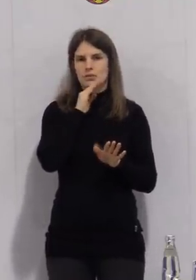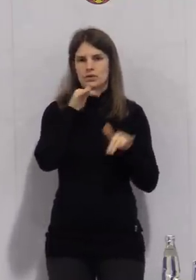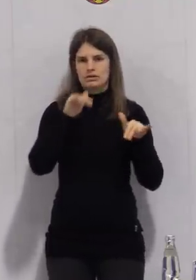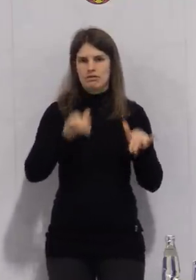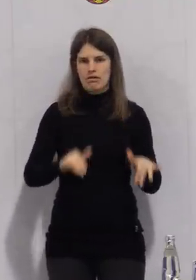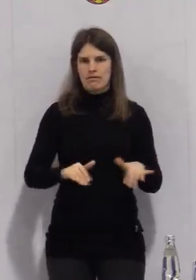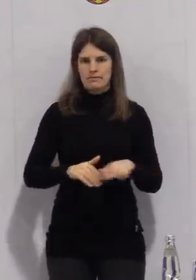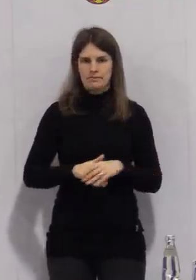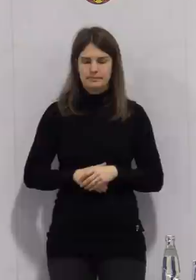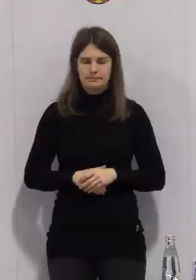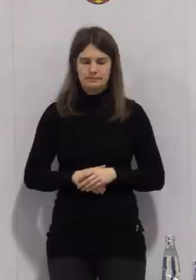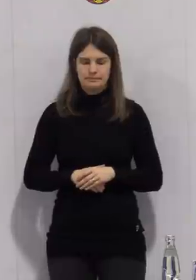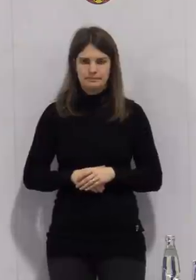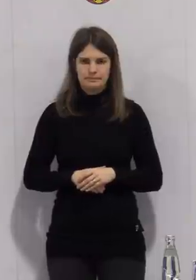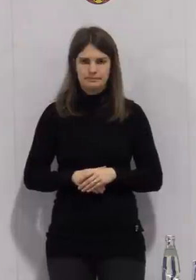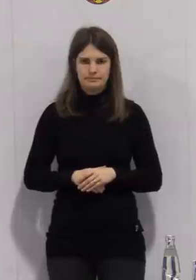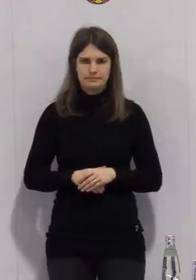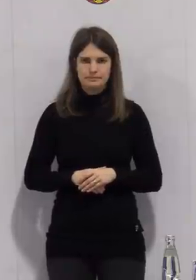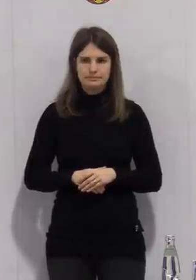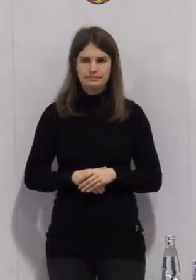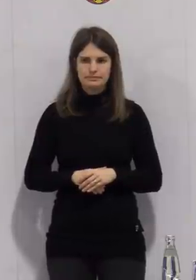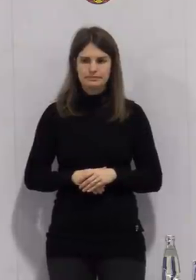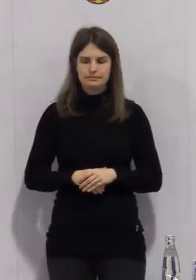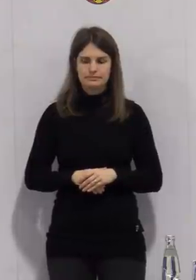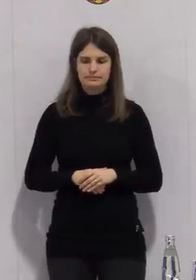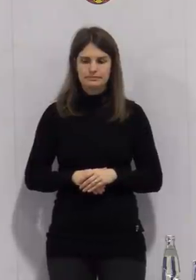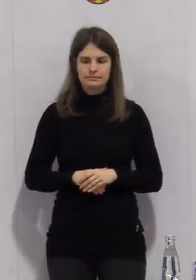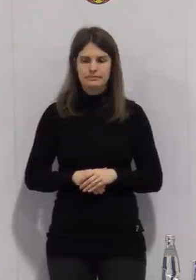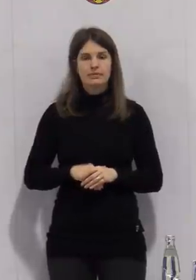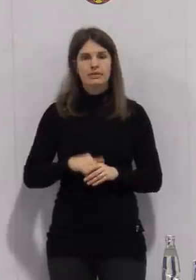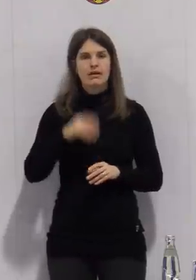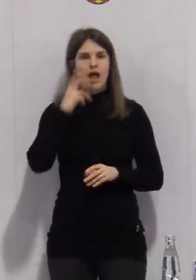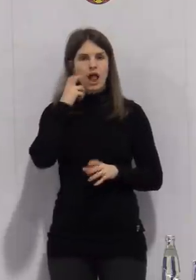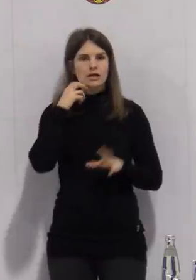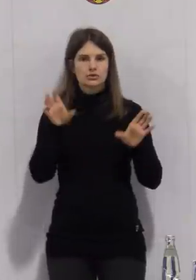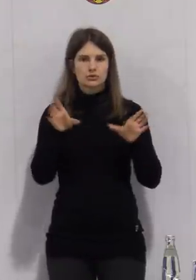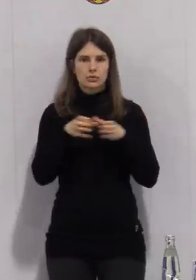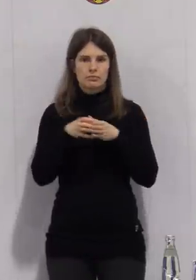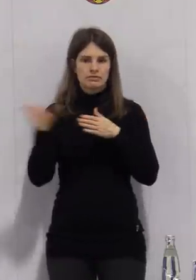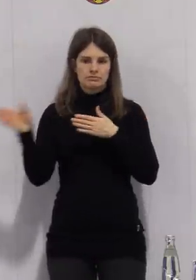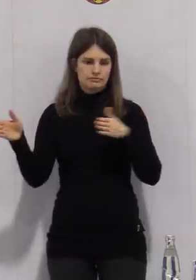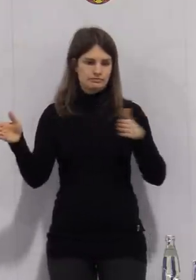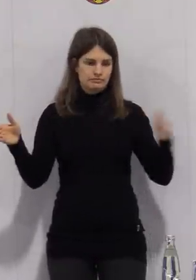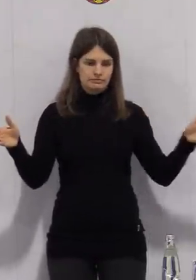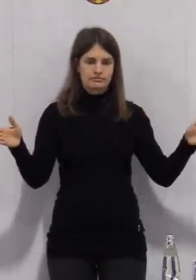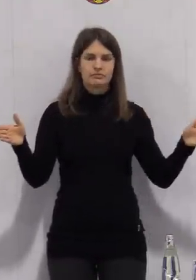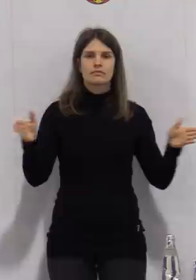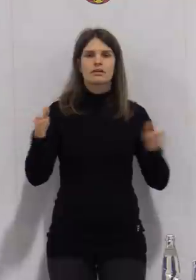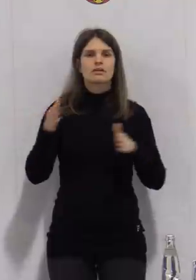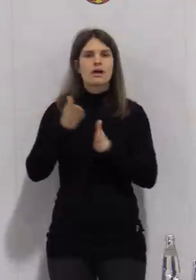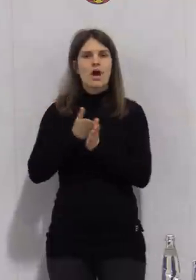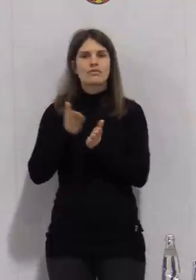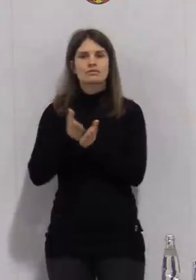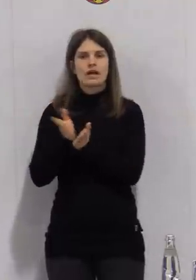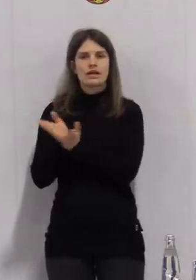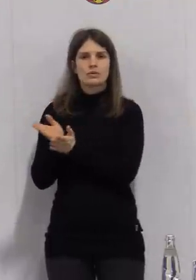Zu den betroffenen Altersbereichen ist zu sagen im Landkreis, die Verteilung ist weiter so, wir haben